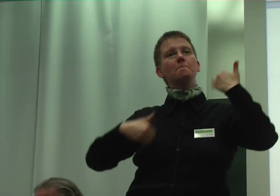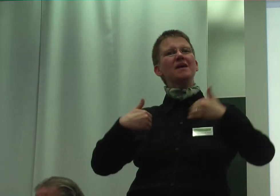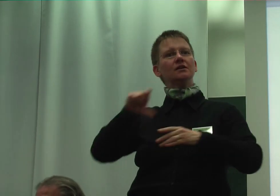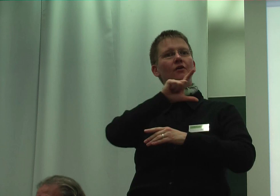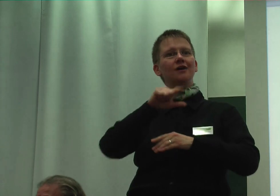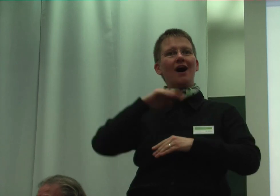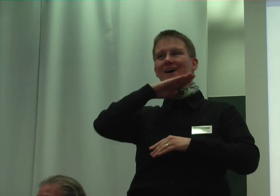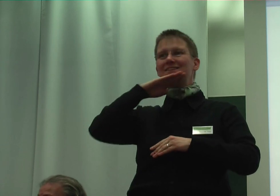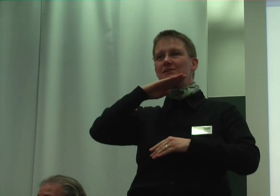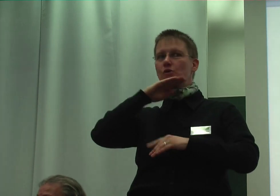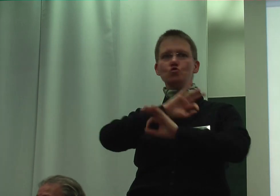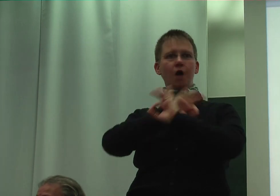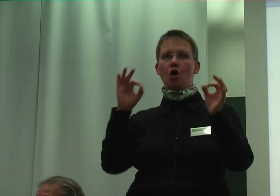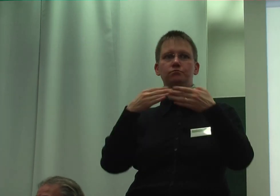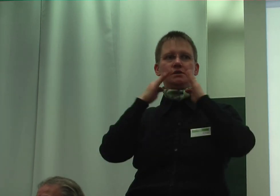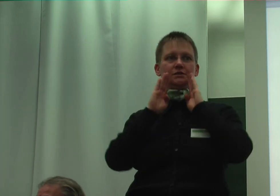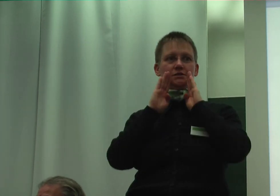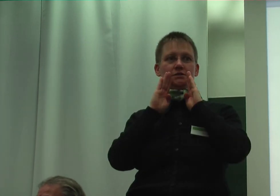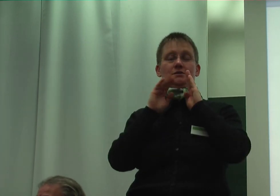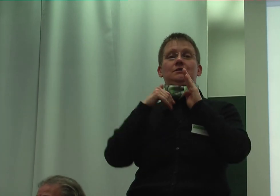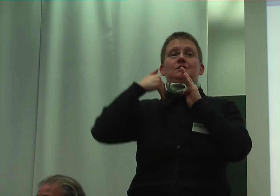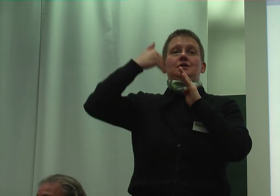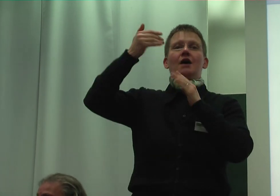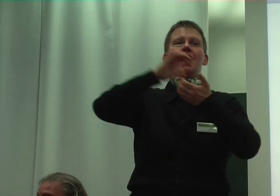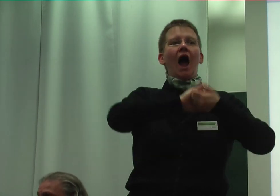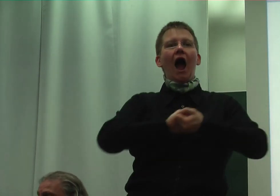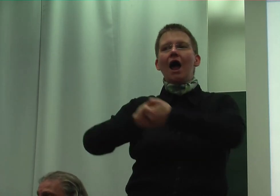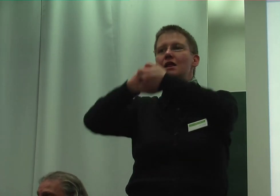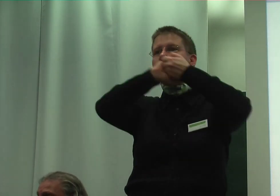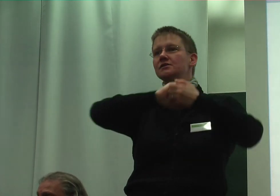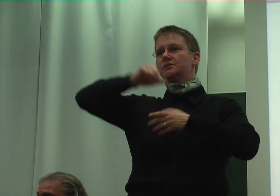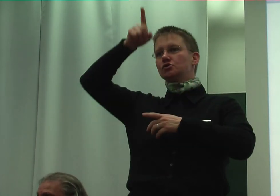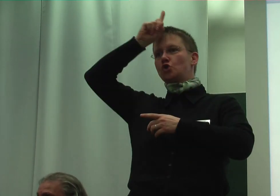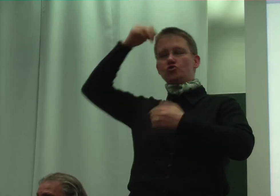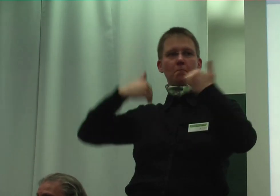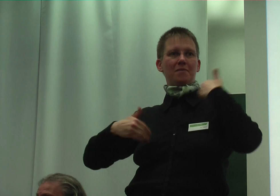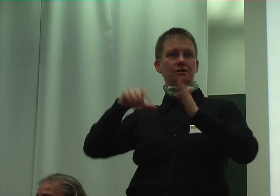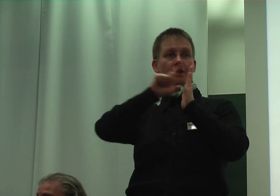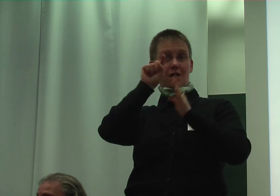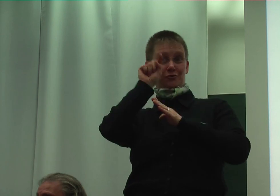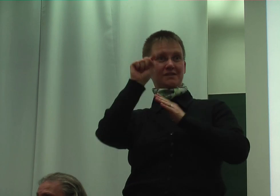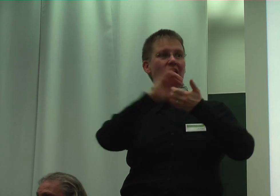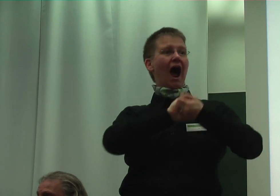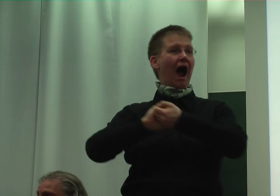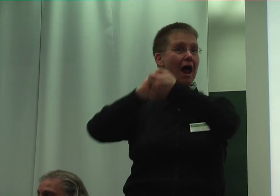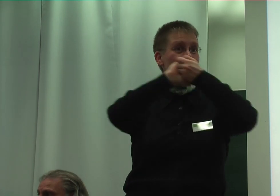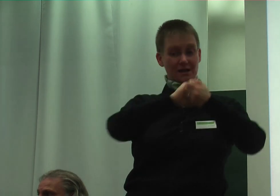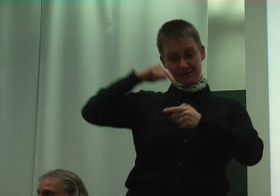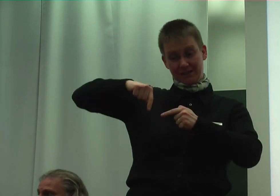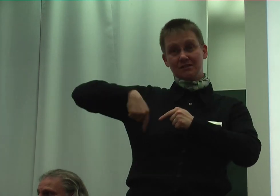Daher gab es eine Allianz des deutschen Behindertenrats. Und diese Allianz erarbeitet gegenüber an einem